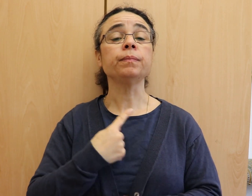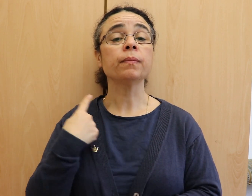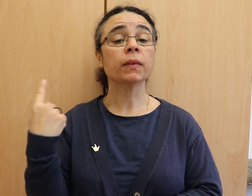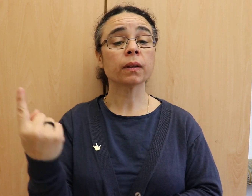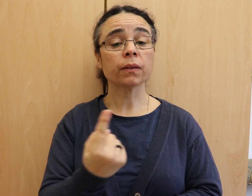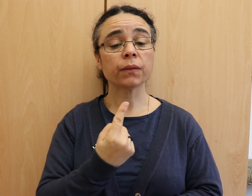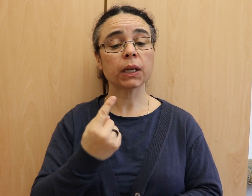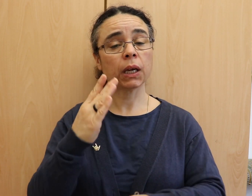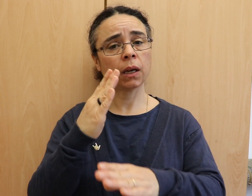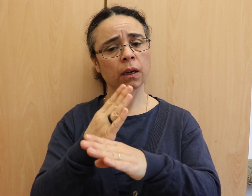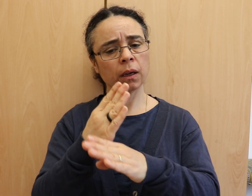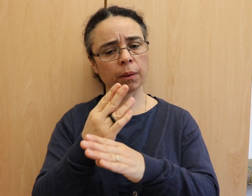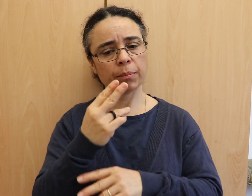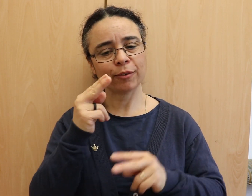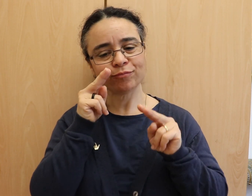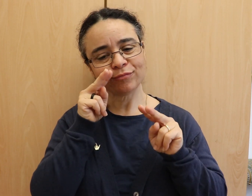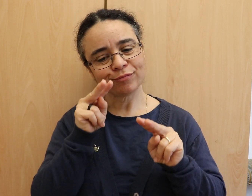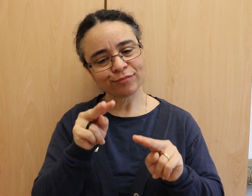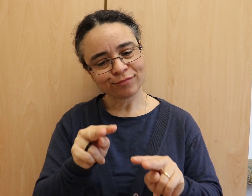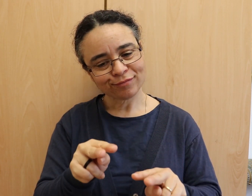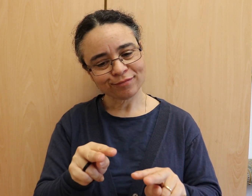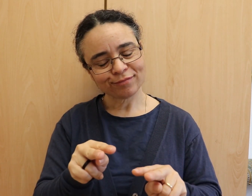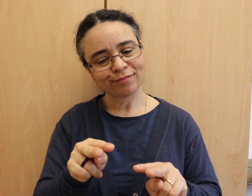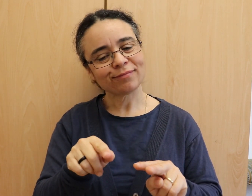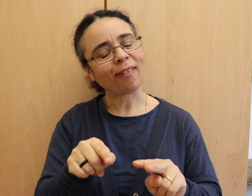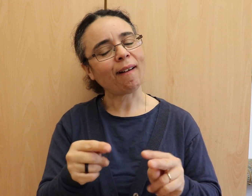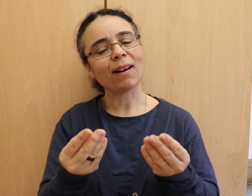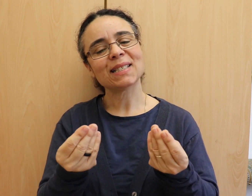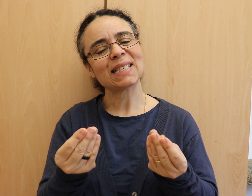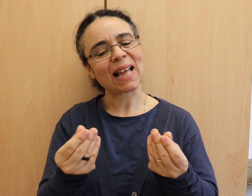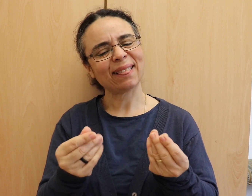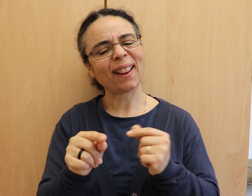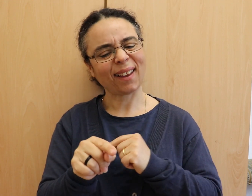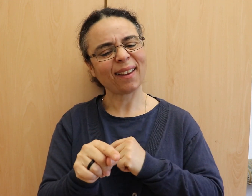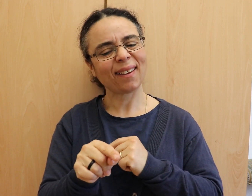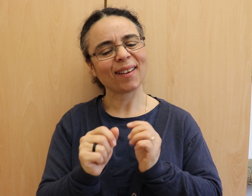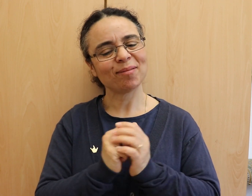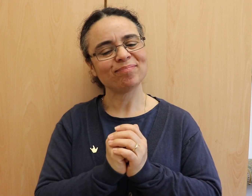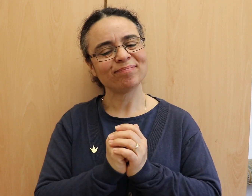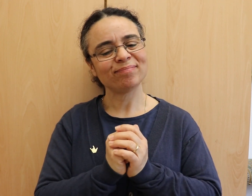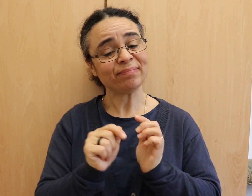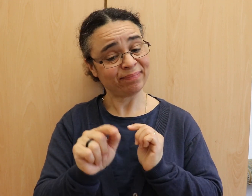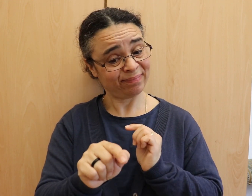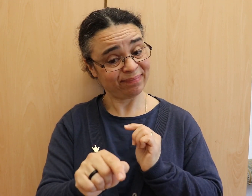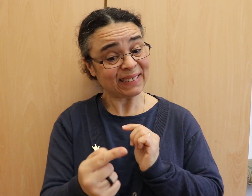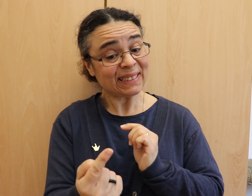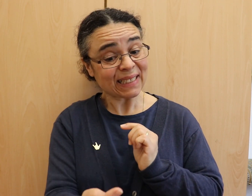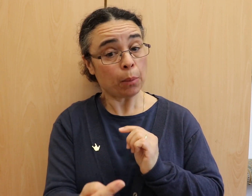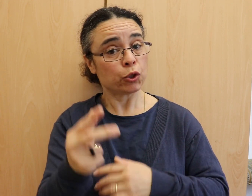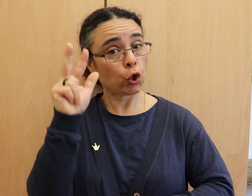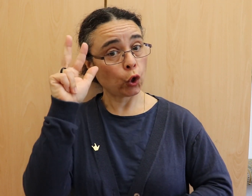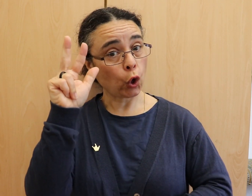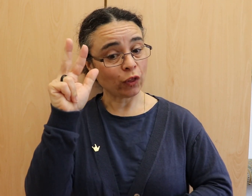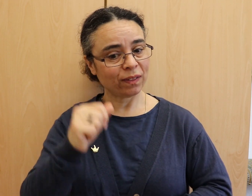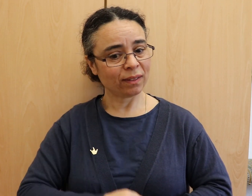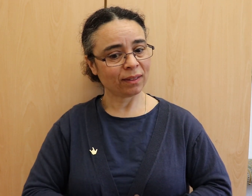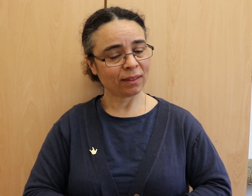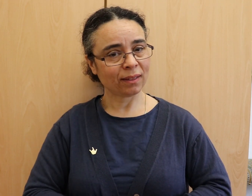schauen wir mit Zärtlichkeit auf das Kind, in dem Gott mit uns Menschen auf Augenhöhe in